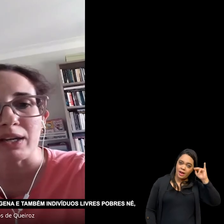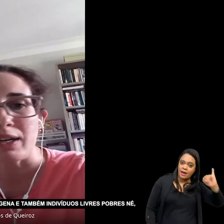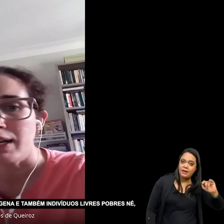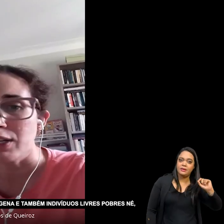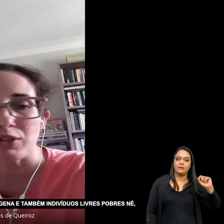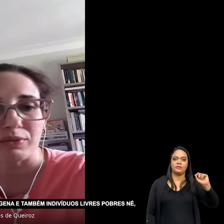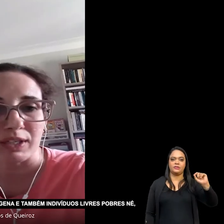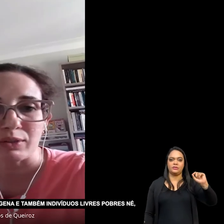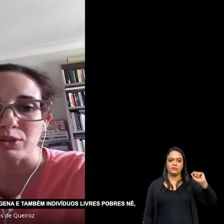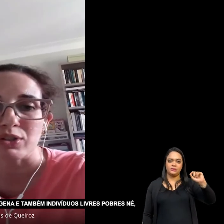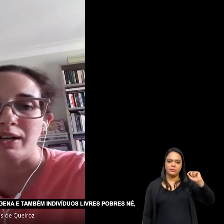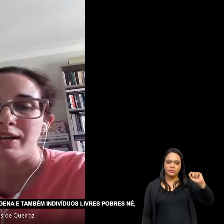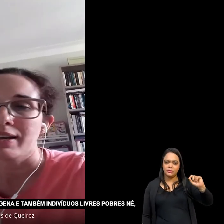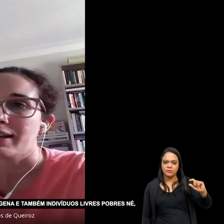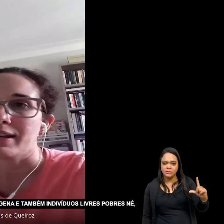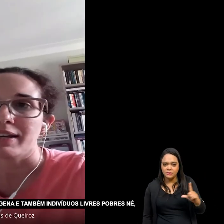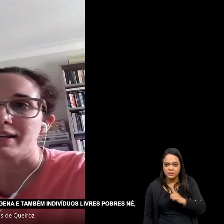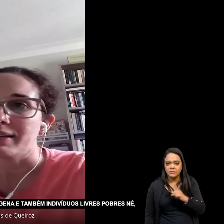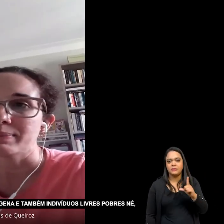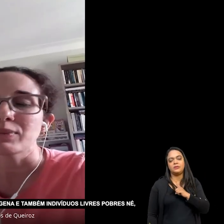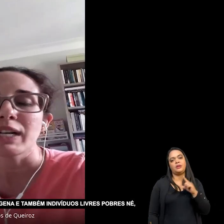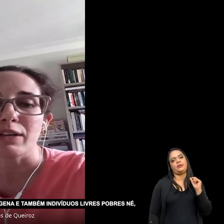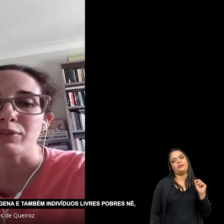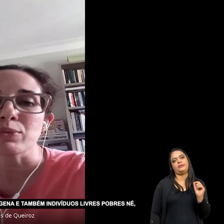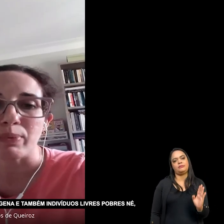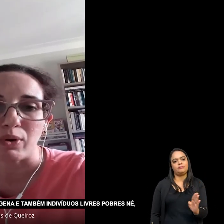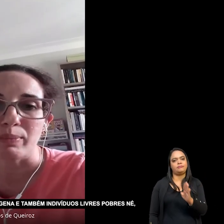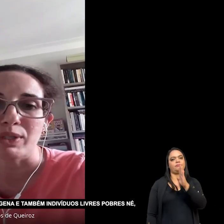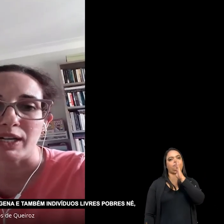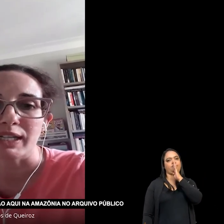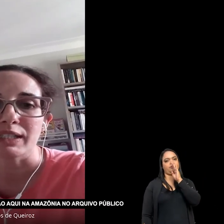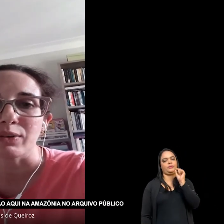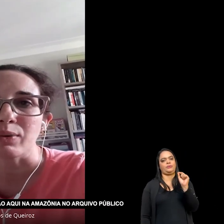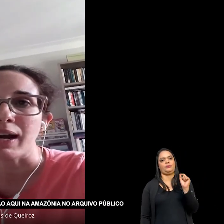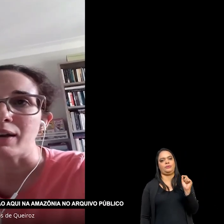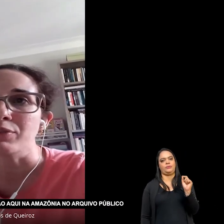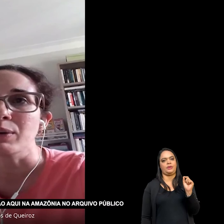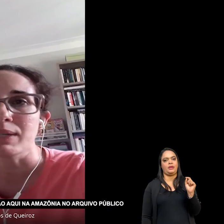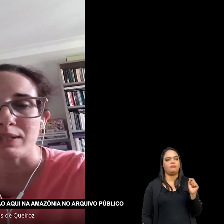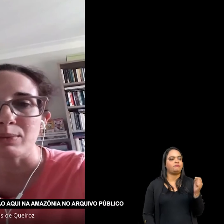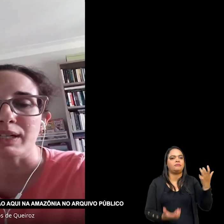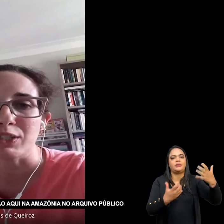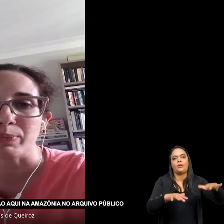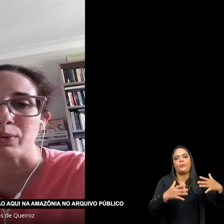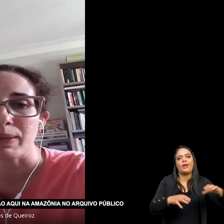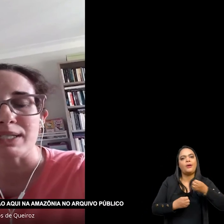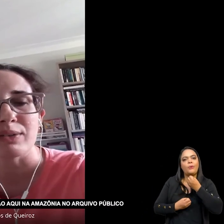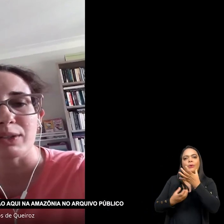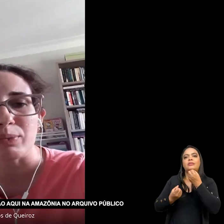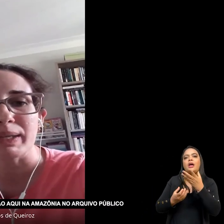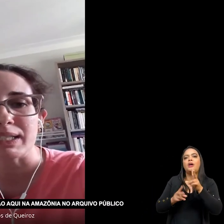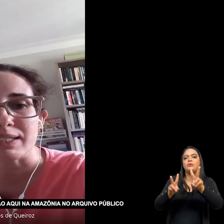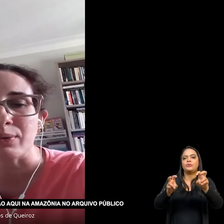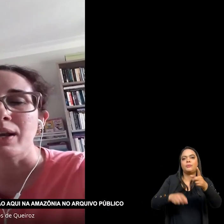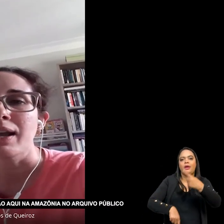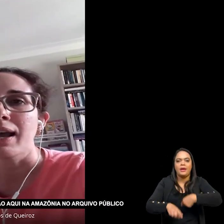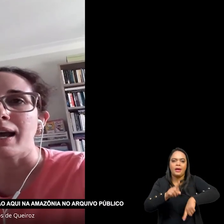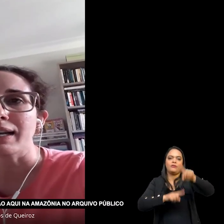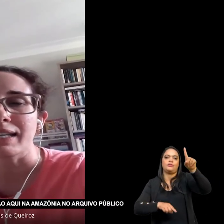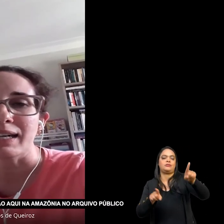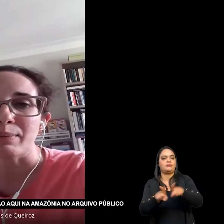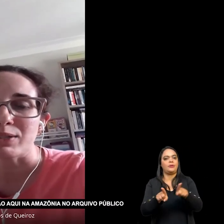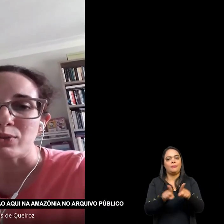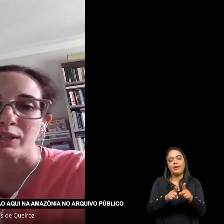E também Indivíduos Livres Pobres Então havia Uma grande preocupação E a documentação